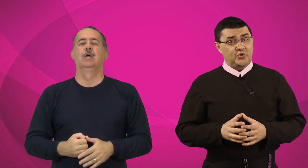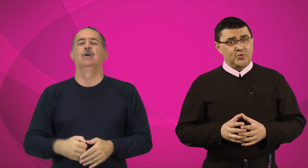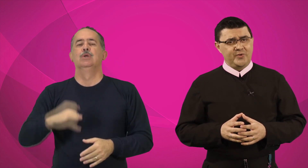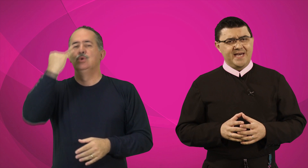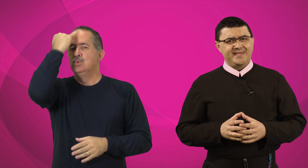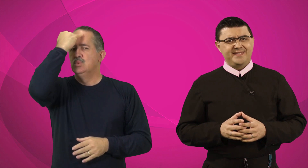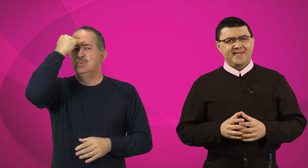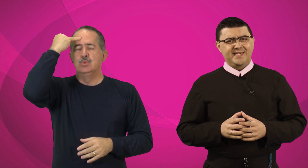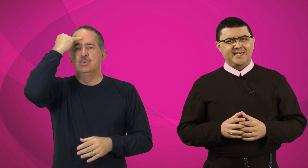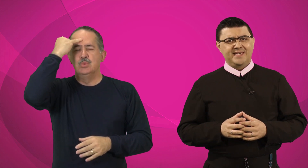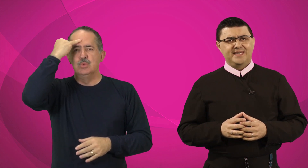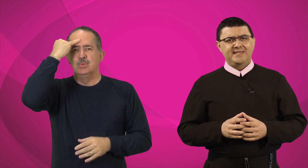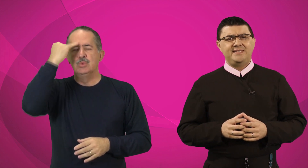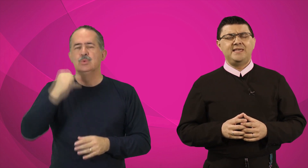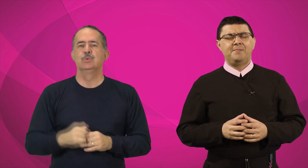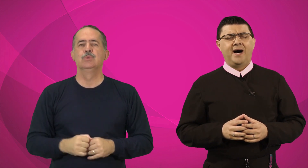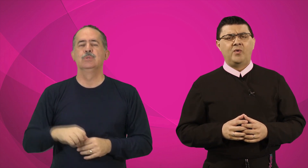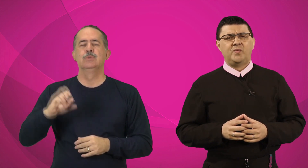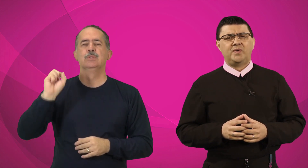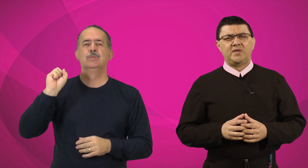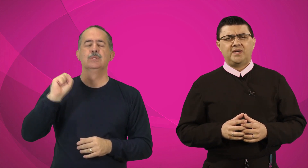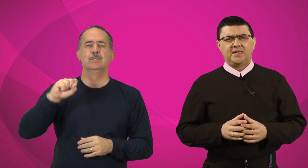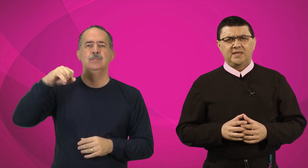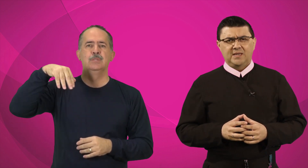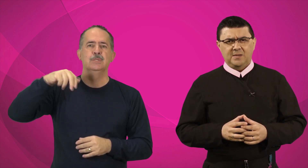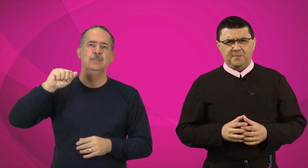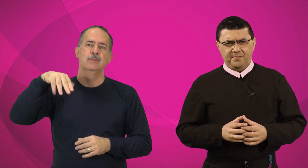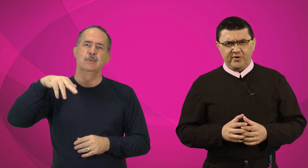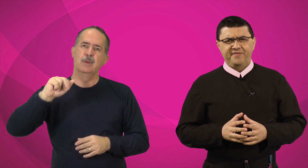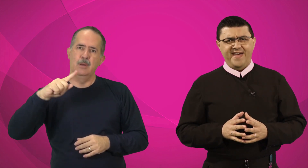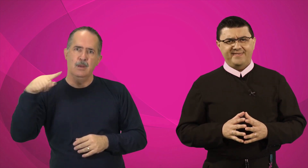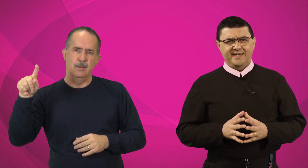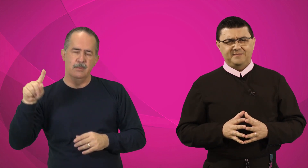Judas, Simão, Profeta.